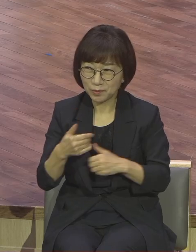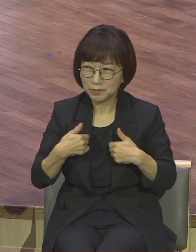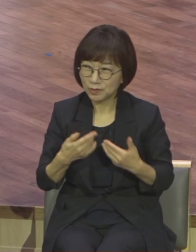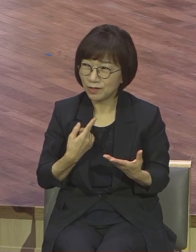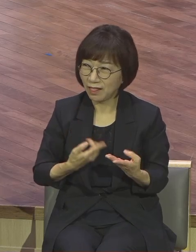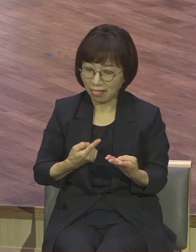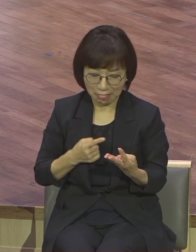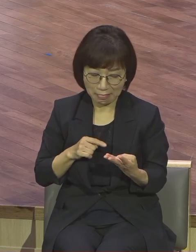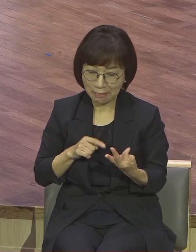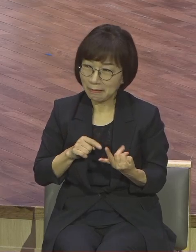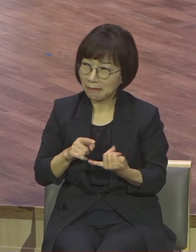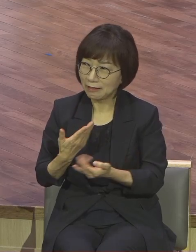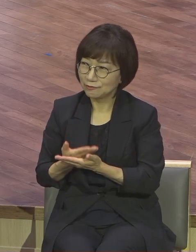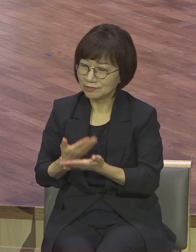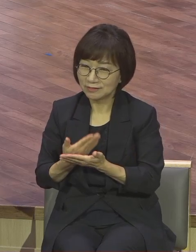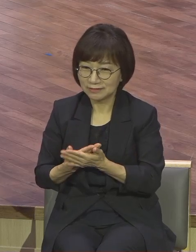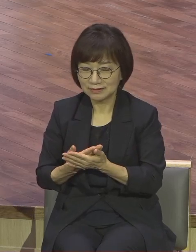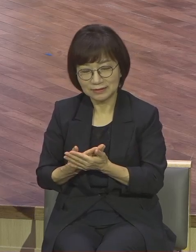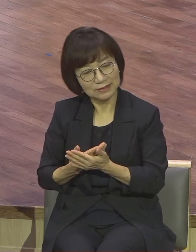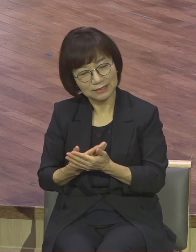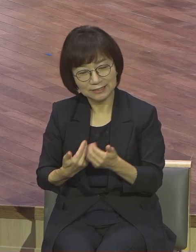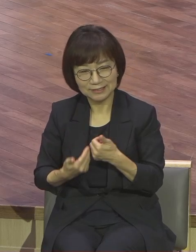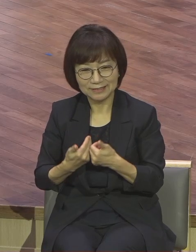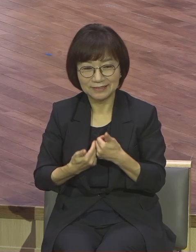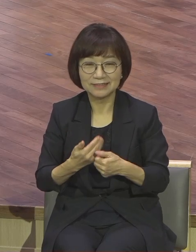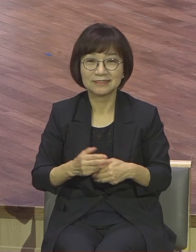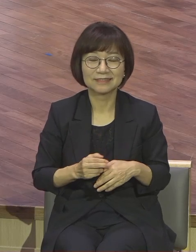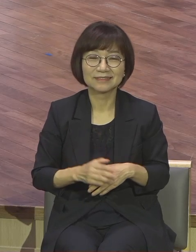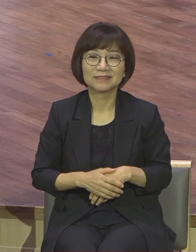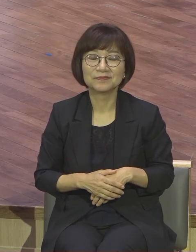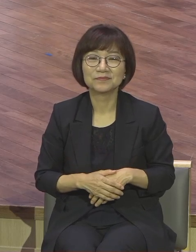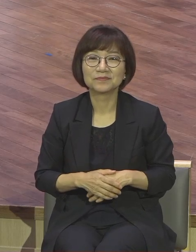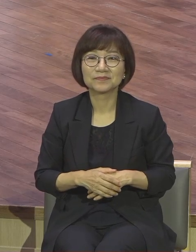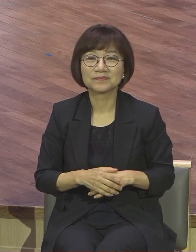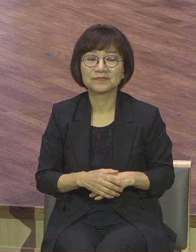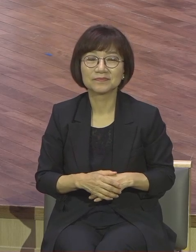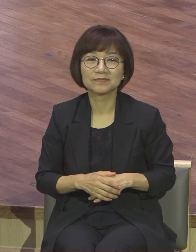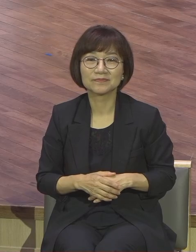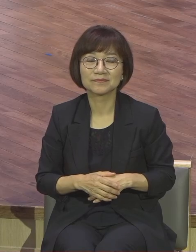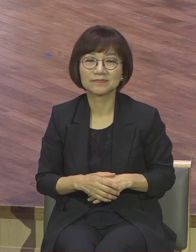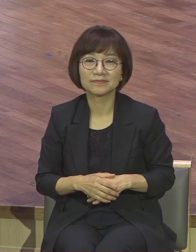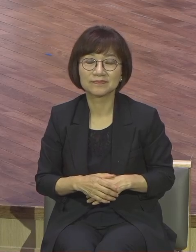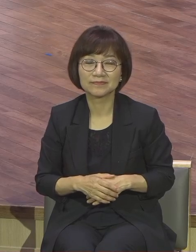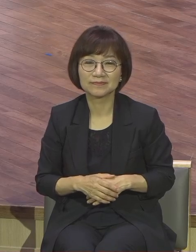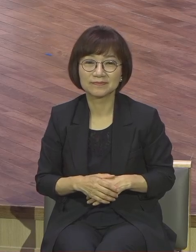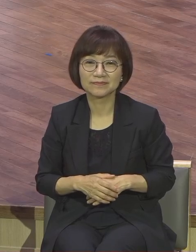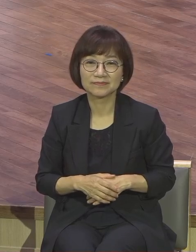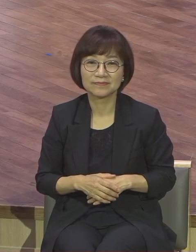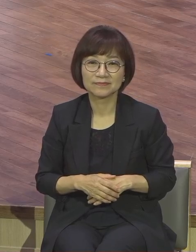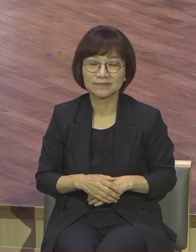서론 그거 불신자들이 하는 거 종교인들이 하는 거 그런 것밖에 못하잖아요 은약을 잡아야 되는데